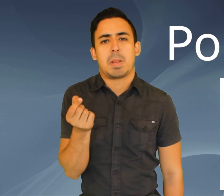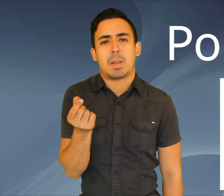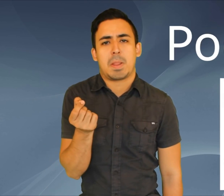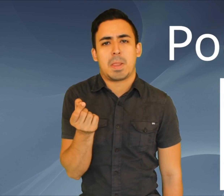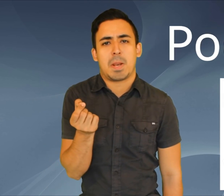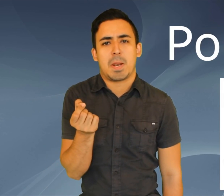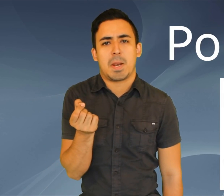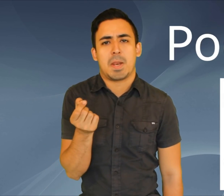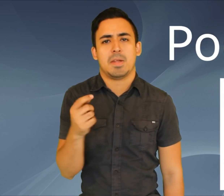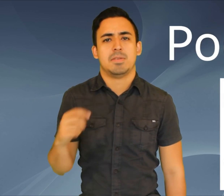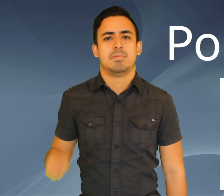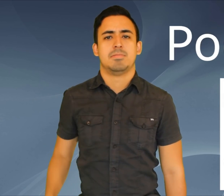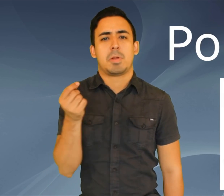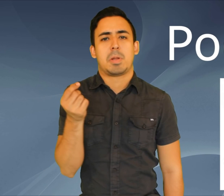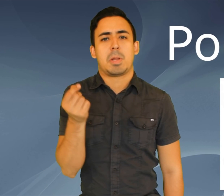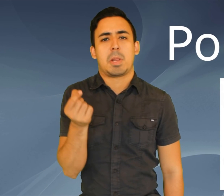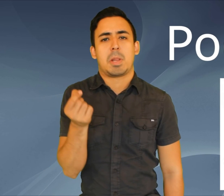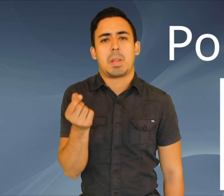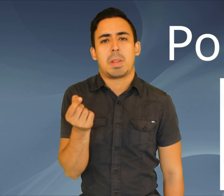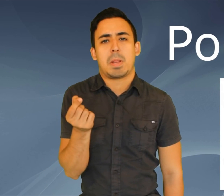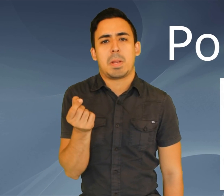Poquito, poquito